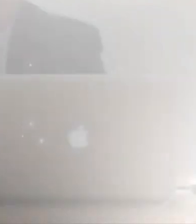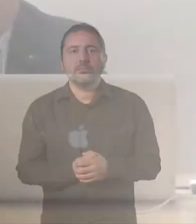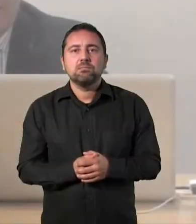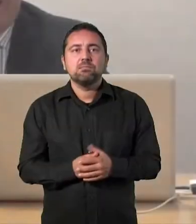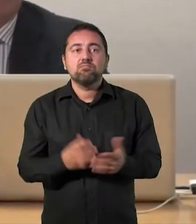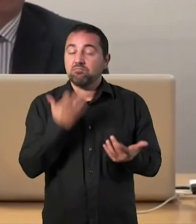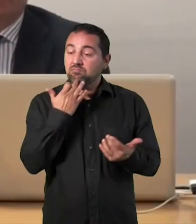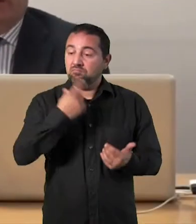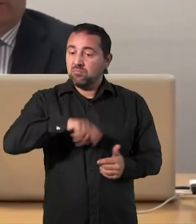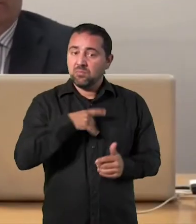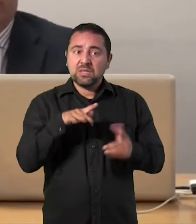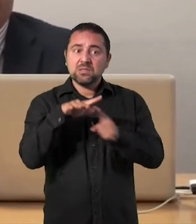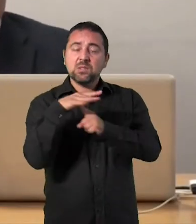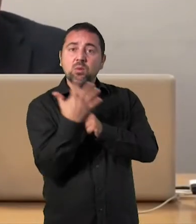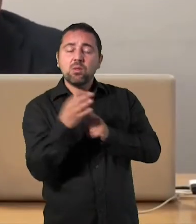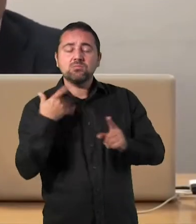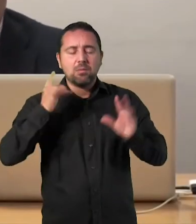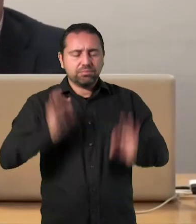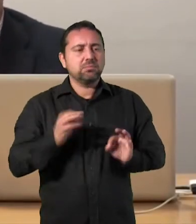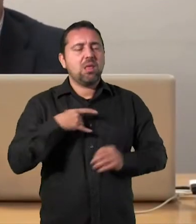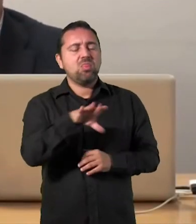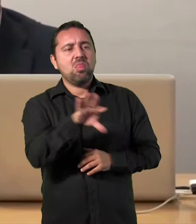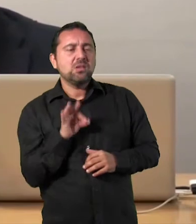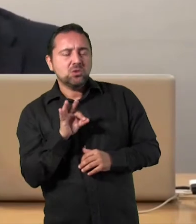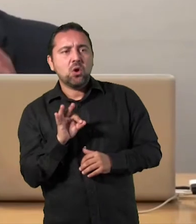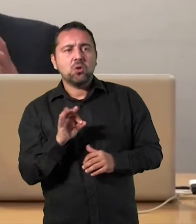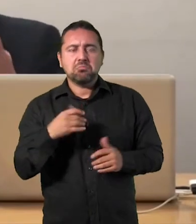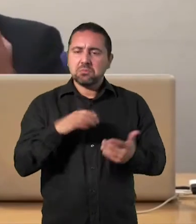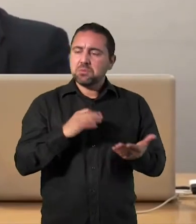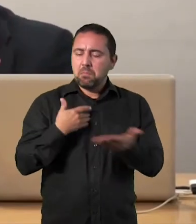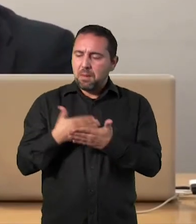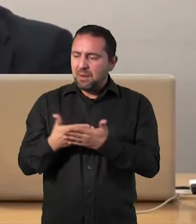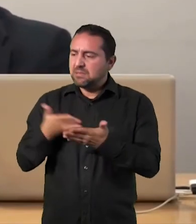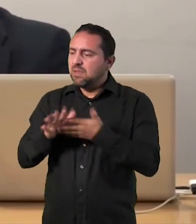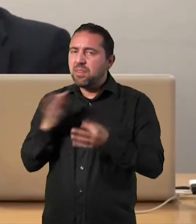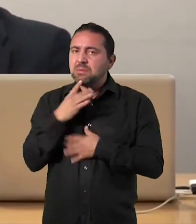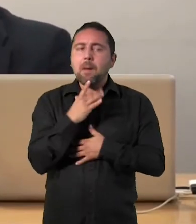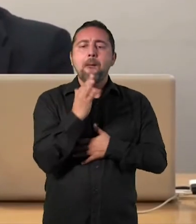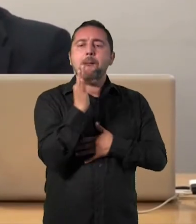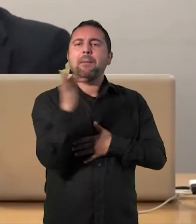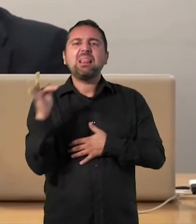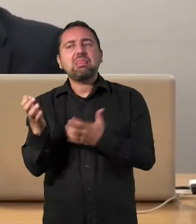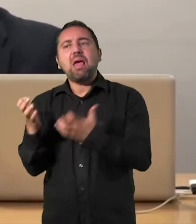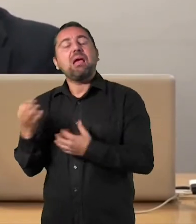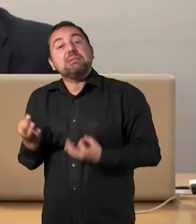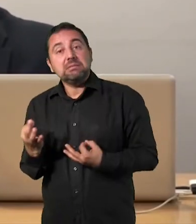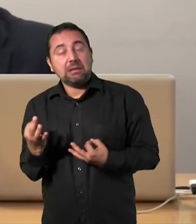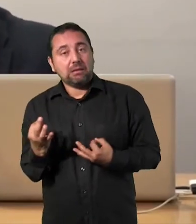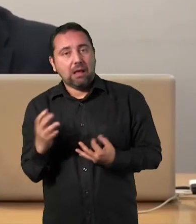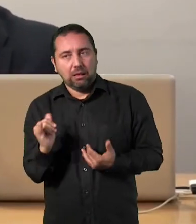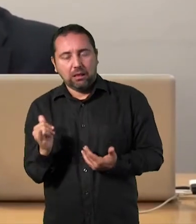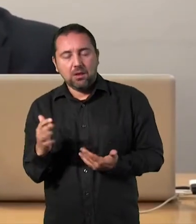¿Qué ventajas tiene? Cuando nos enfrentamos a esa decisión, en un papel ventajas e